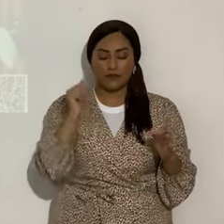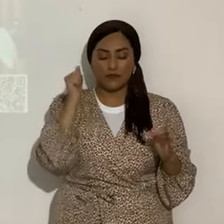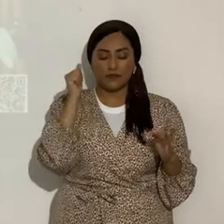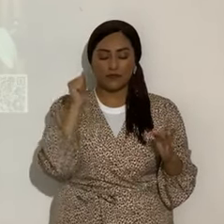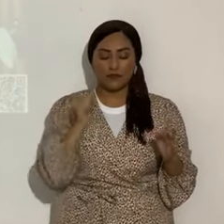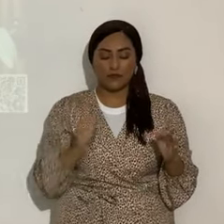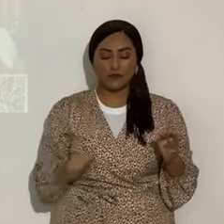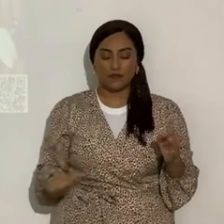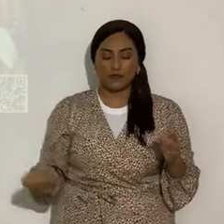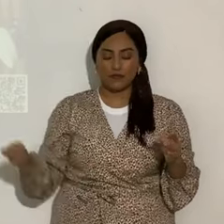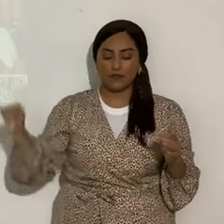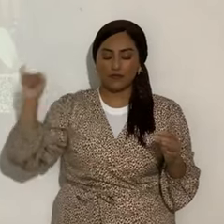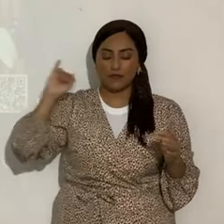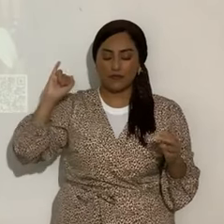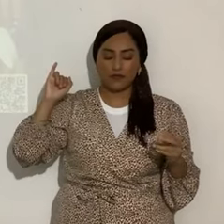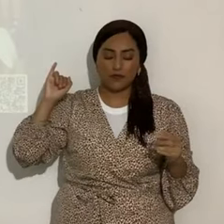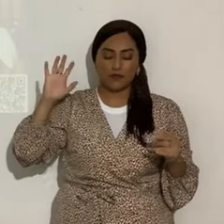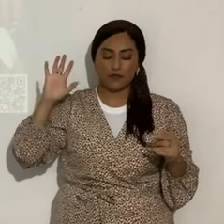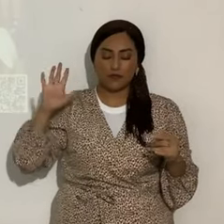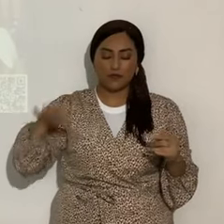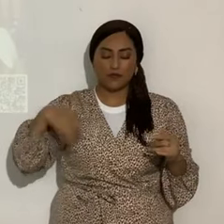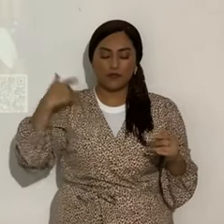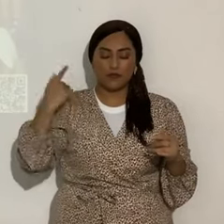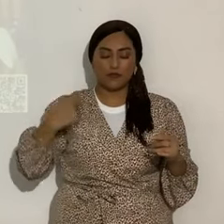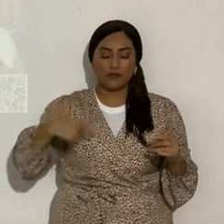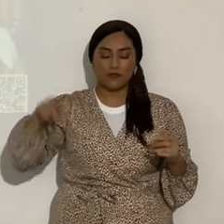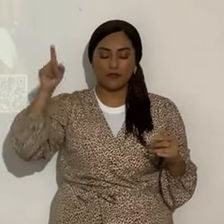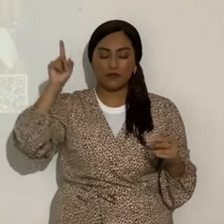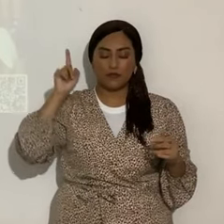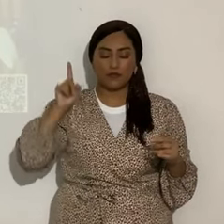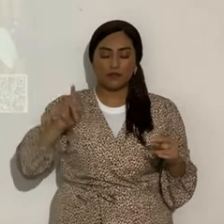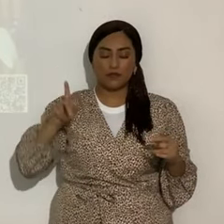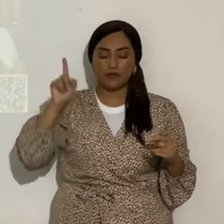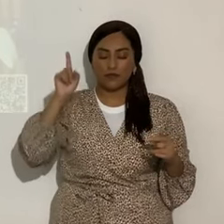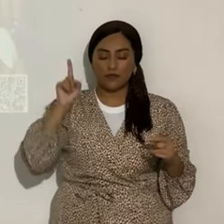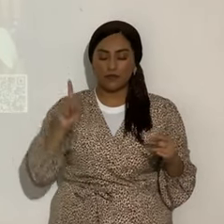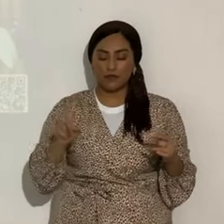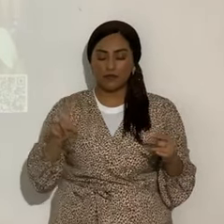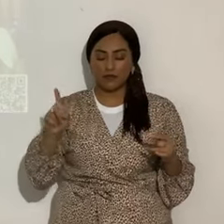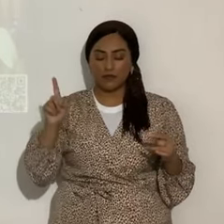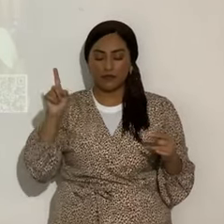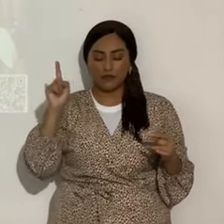Adonai Echad.